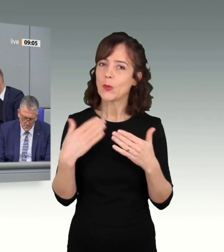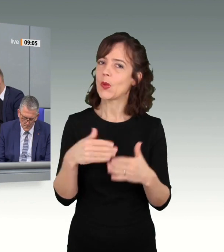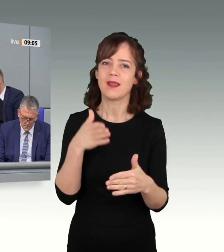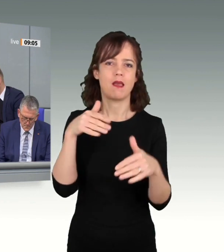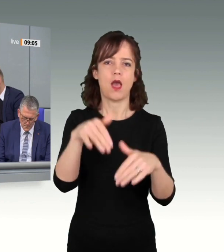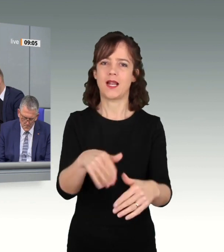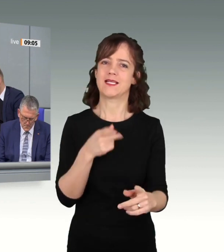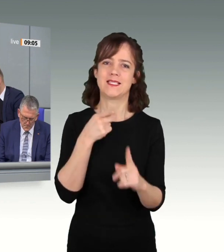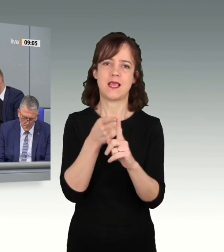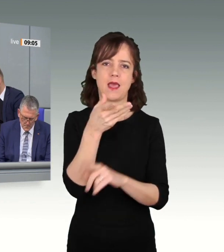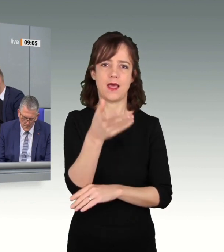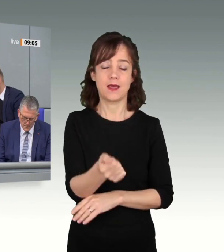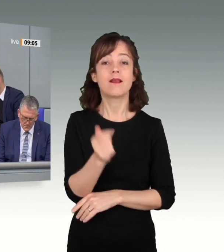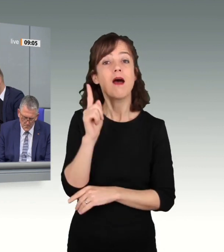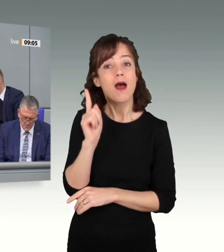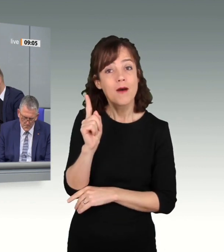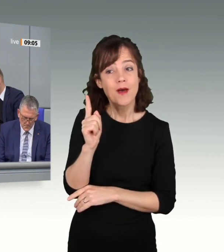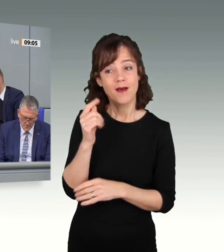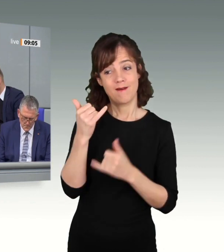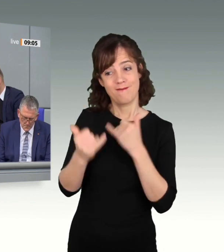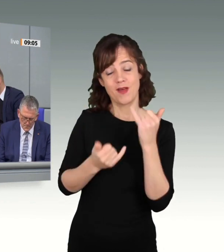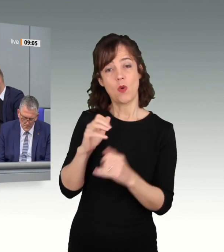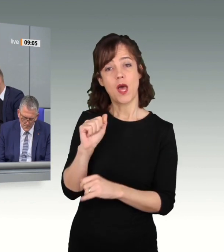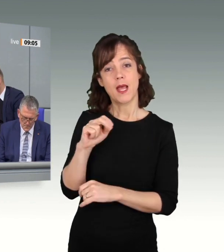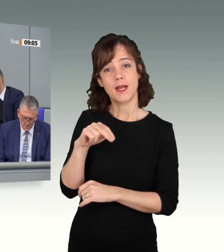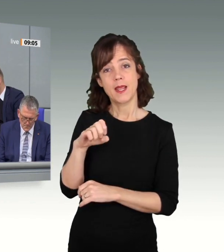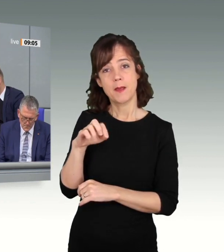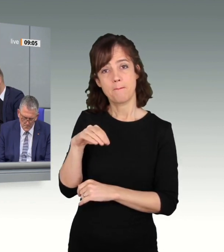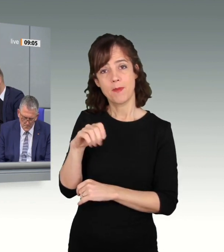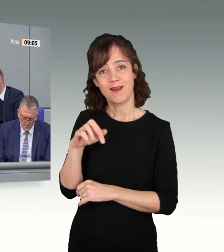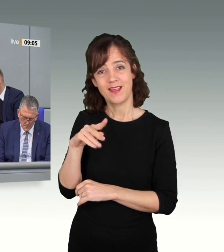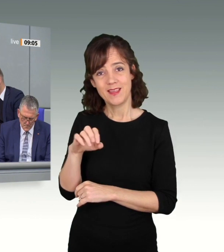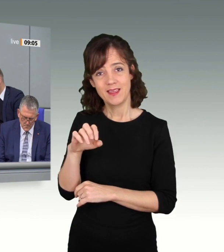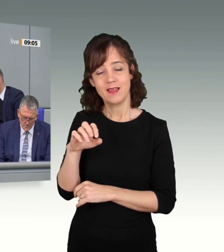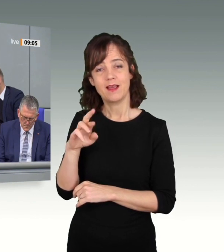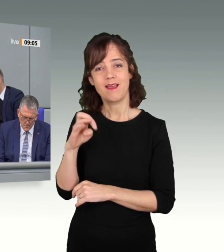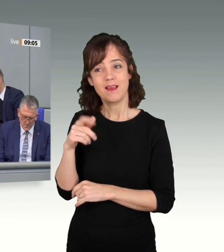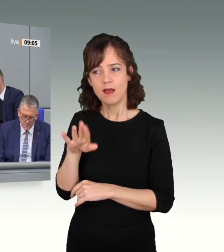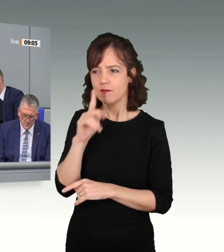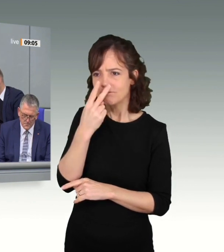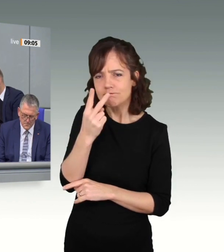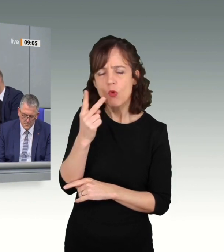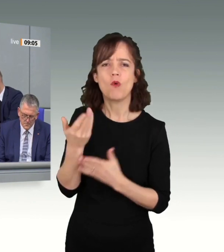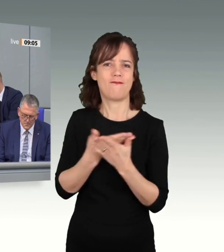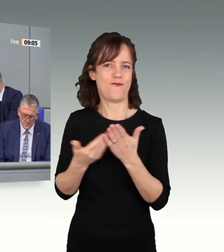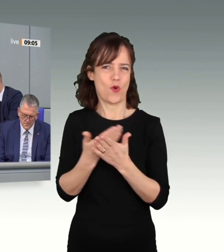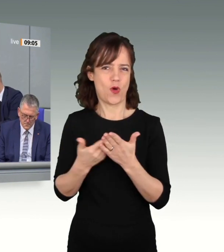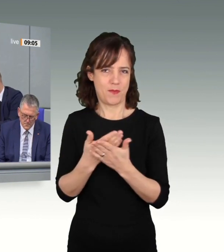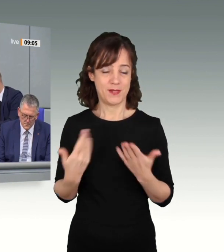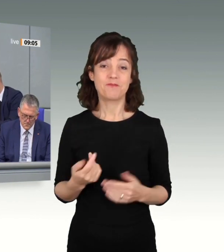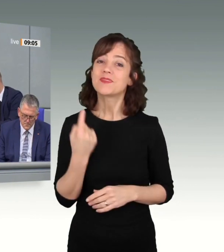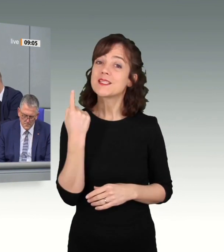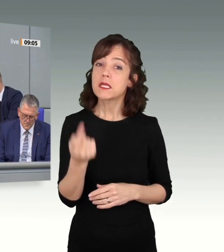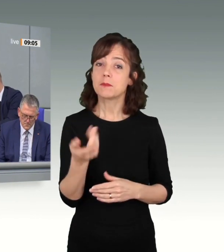kann uns aber mit ihrer Beharrlichkeit Vorbild sein. Liebe Kolleginnen und Kollegen, Annemarie Renger wurde